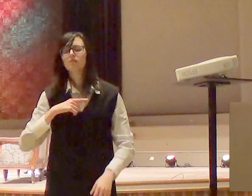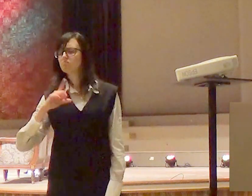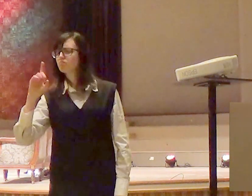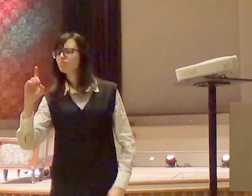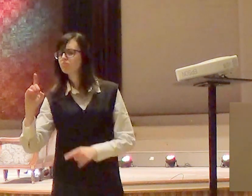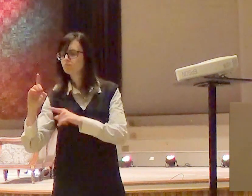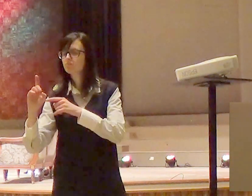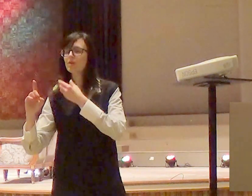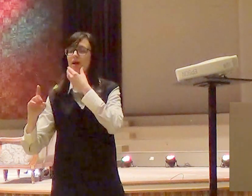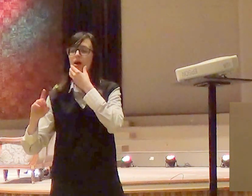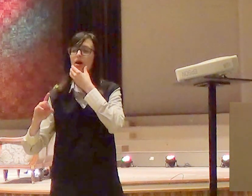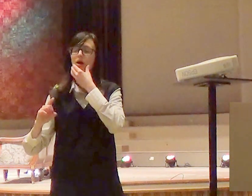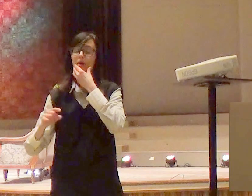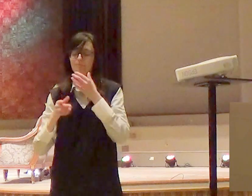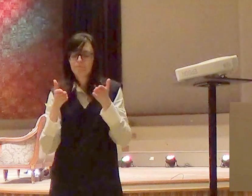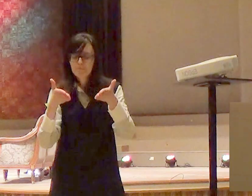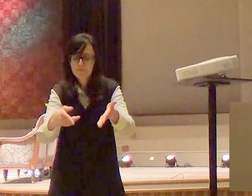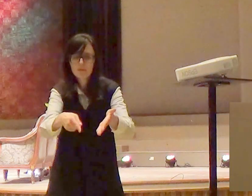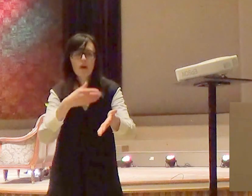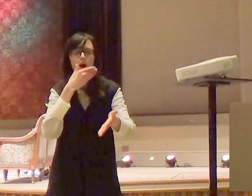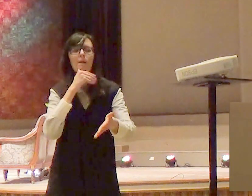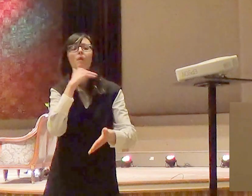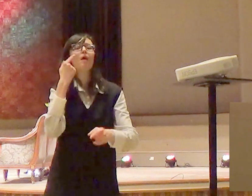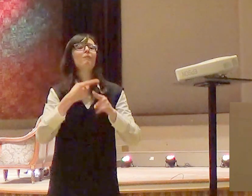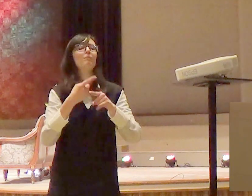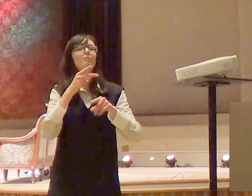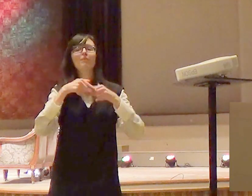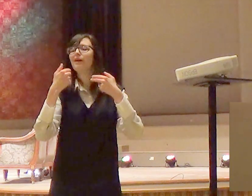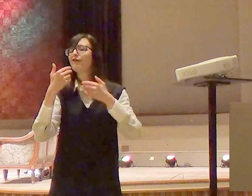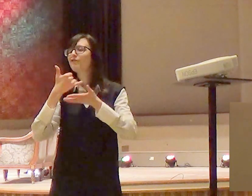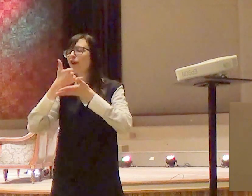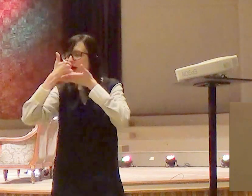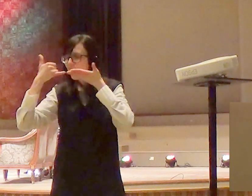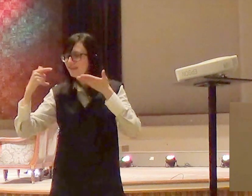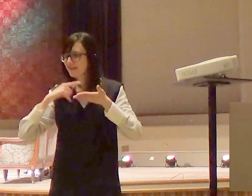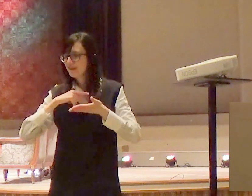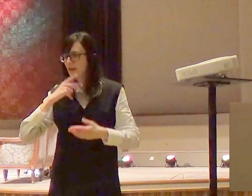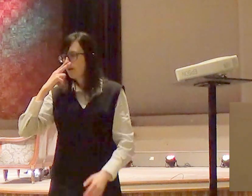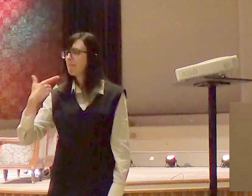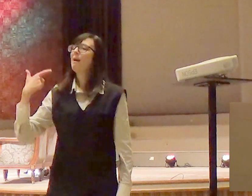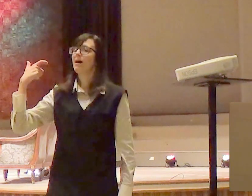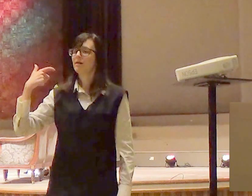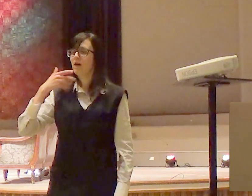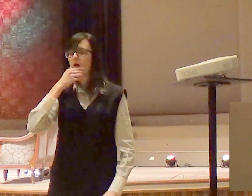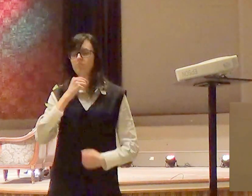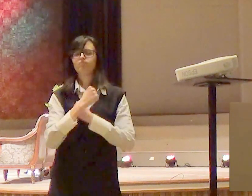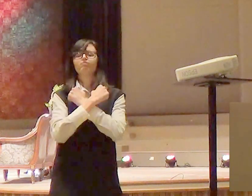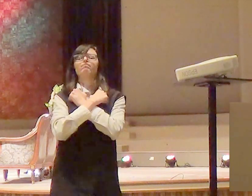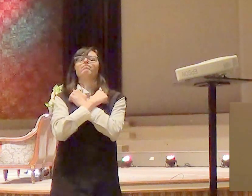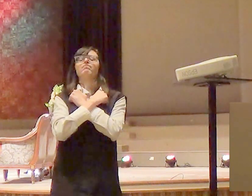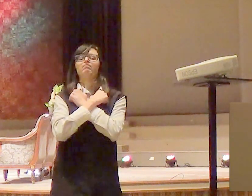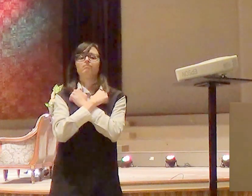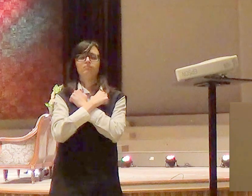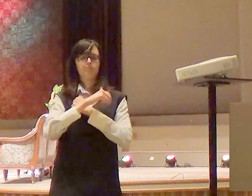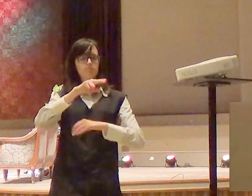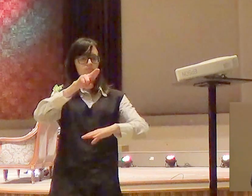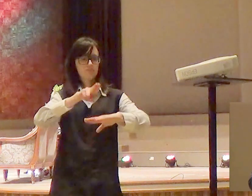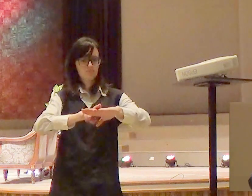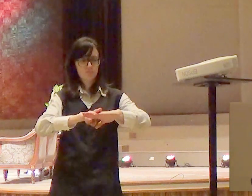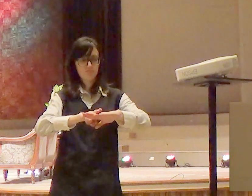sido assassinado por causa de drogas e o menino que estava com ele que o convidou era primo desse